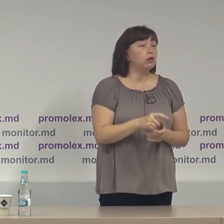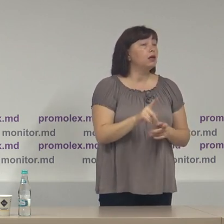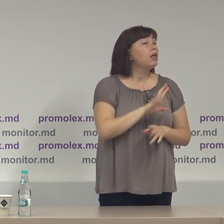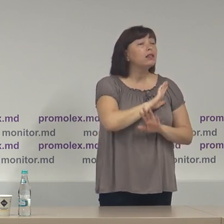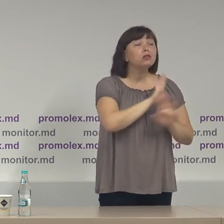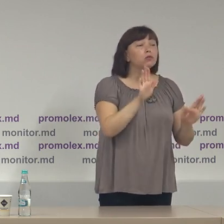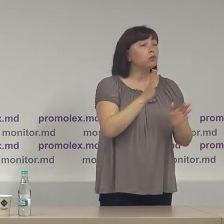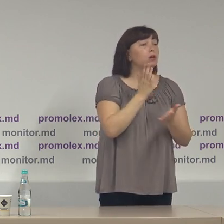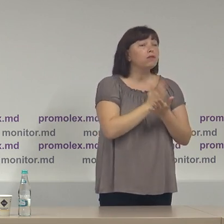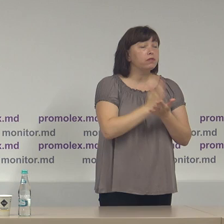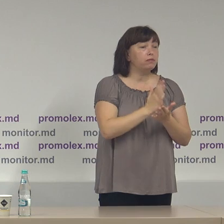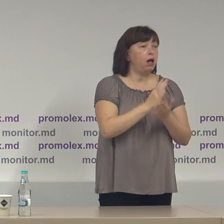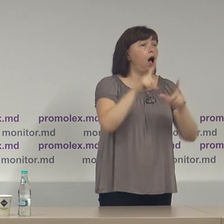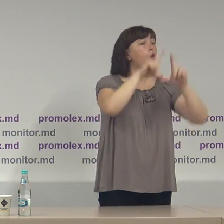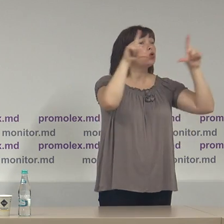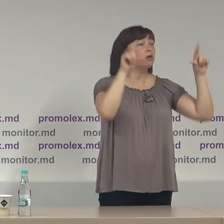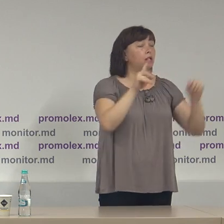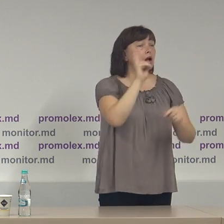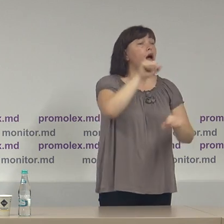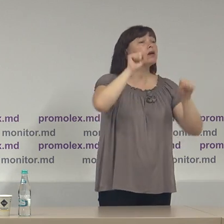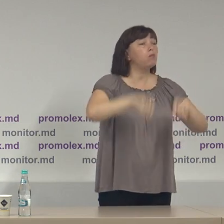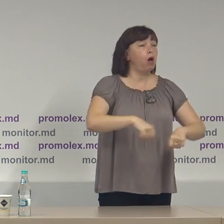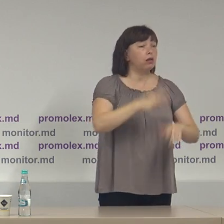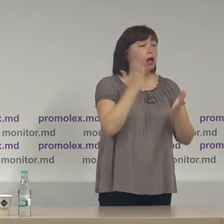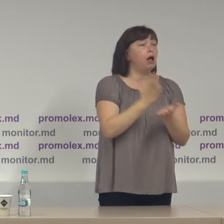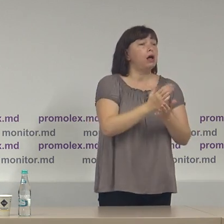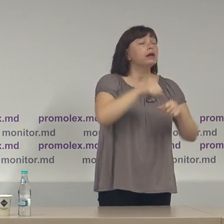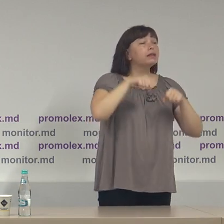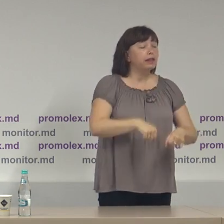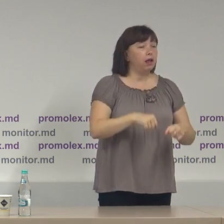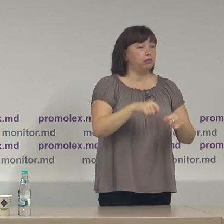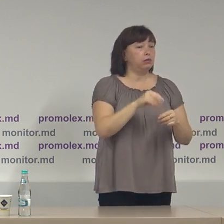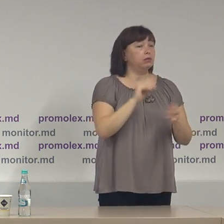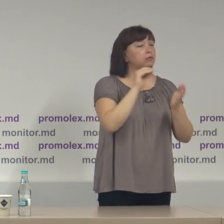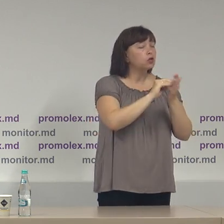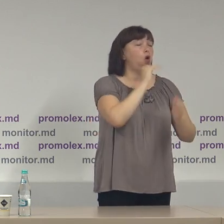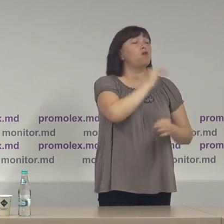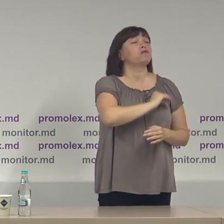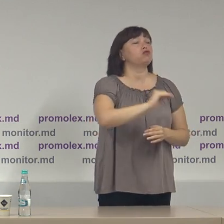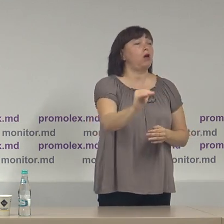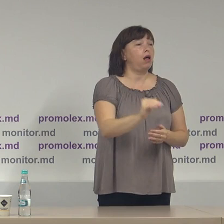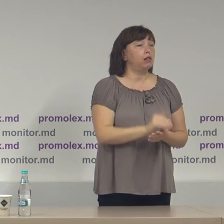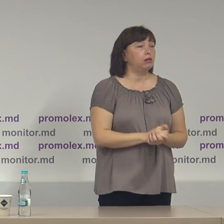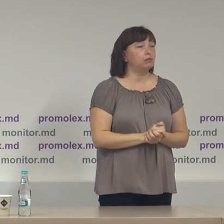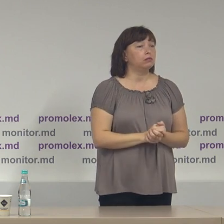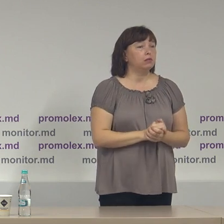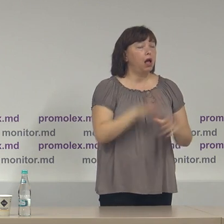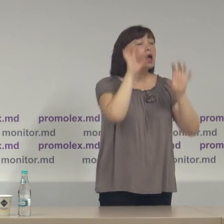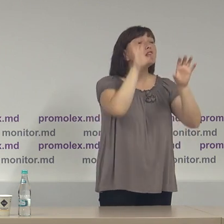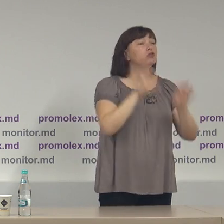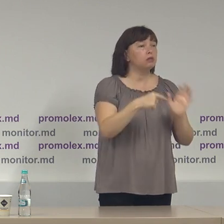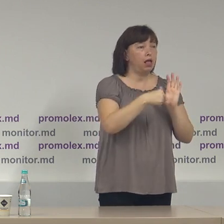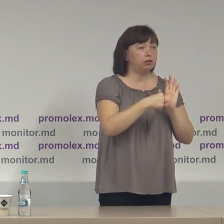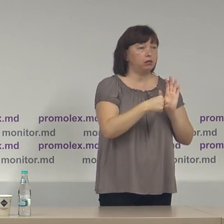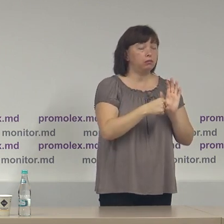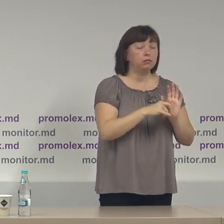este acea autoritate care poate să facă interpretarea oficială a legislației.